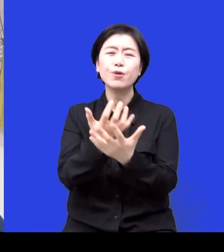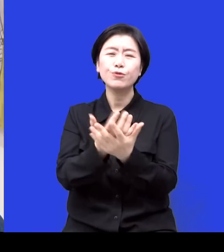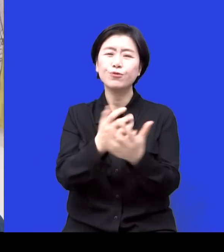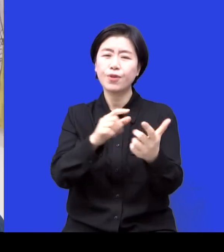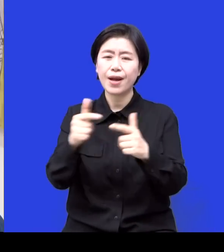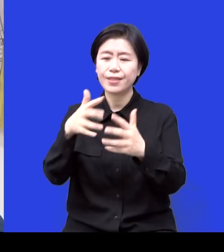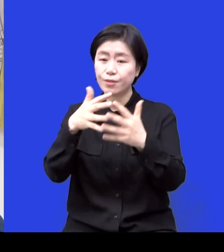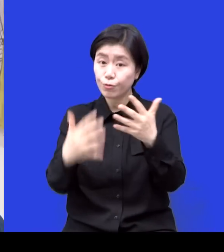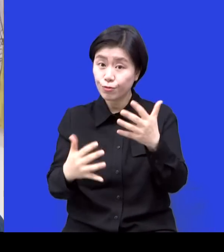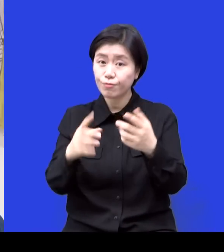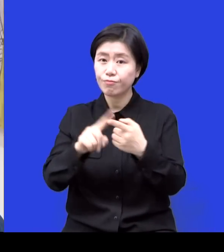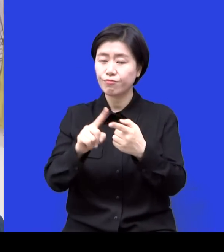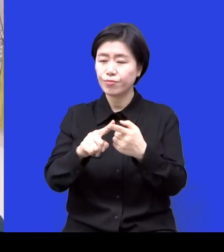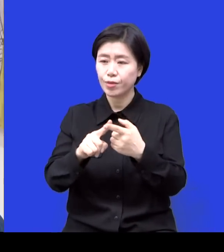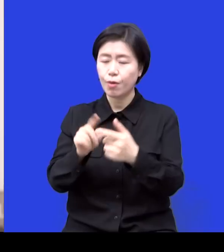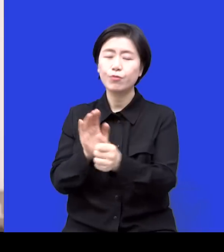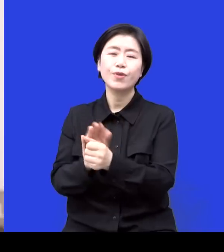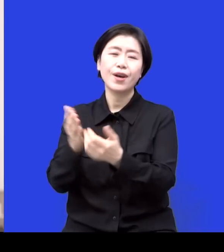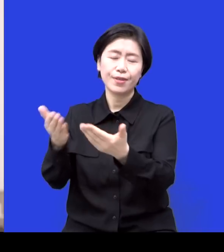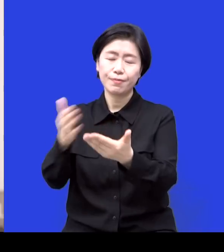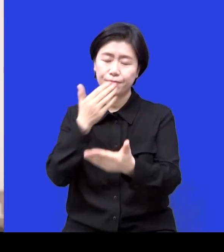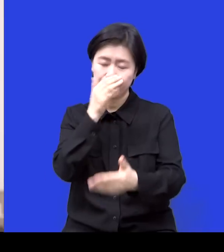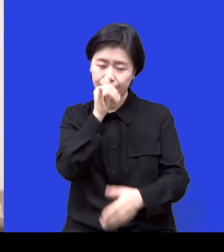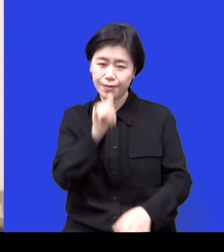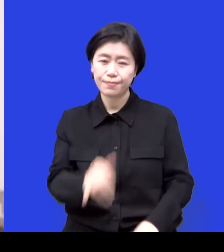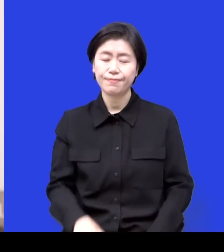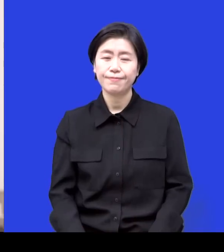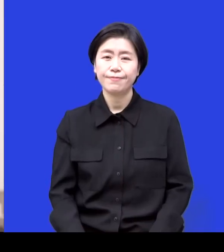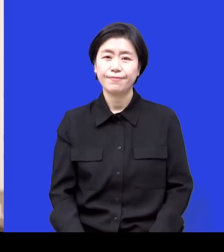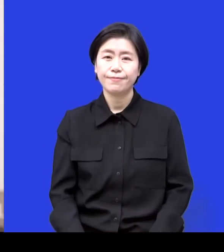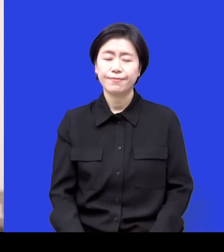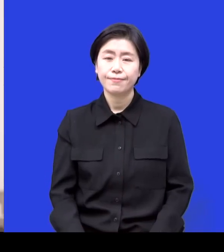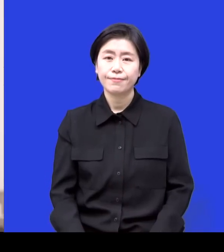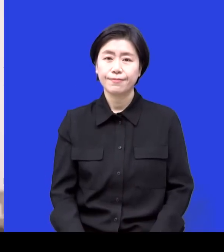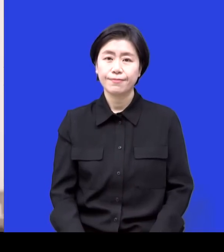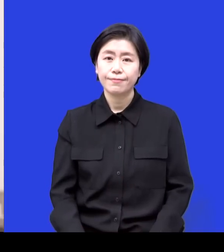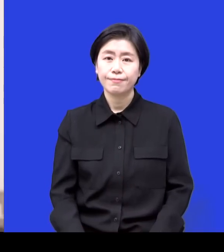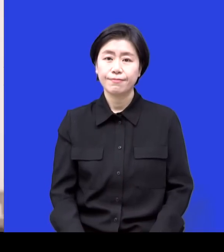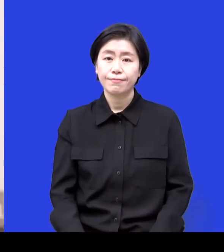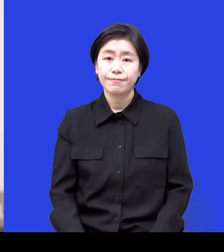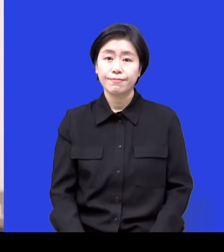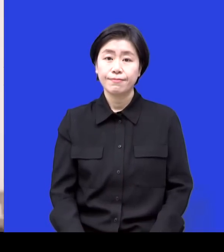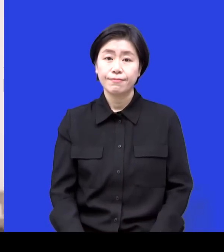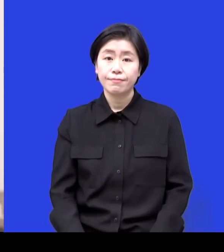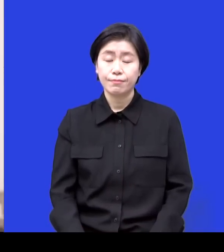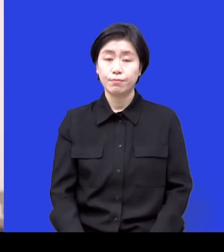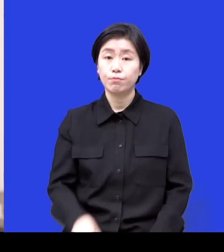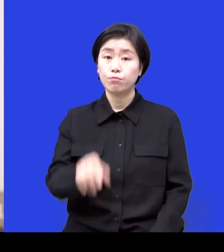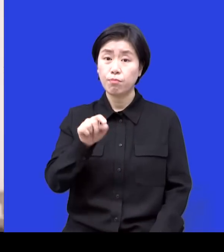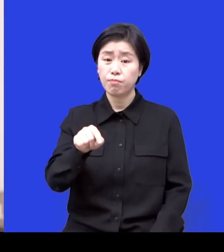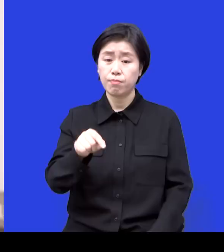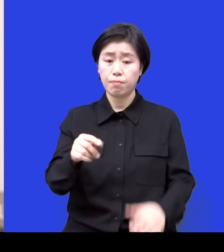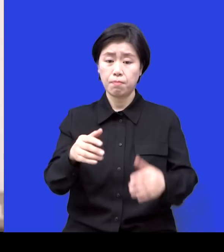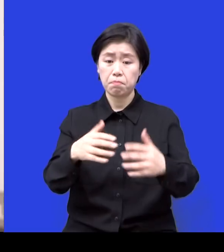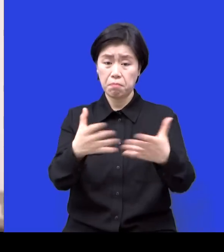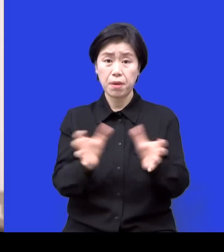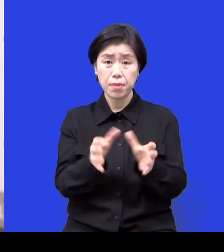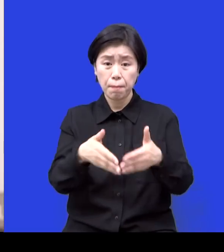편하더라고요. 그래서 아이들을 그런 과정에서 사실 저희들이 공익 법인을 만들었을 때나 전이는 달라지는 건